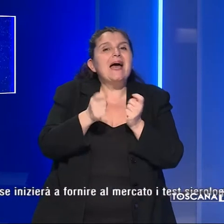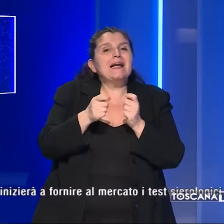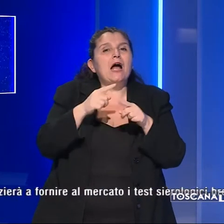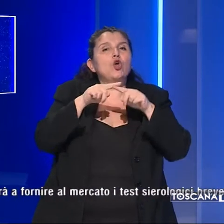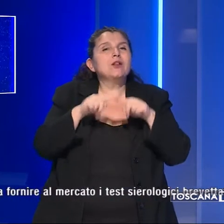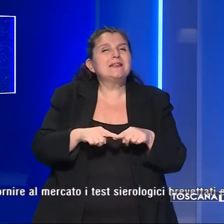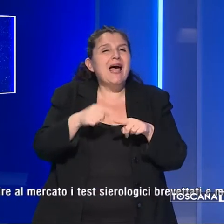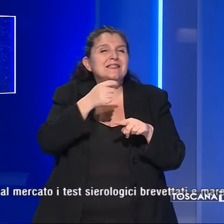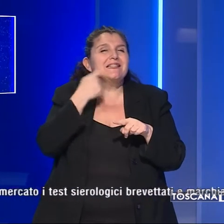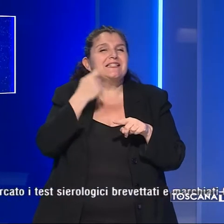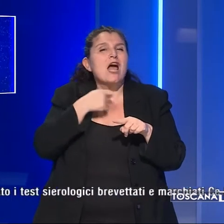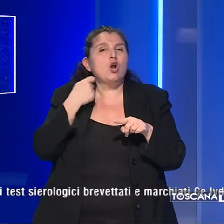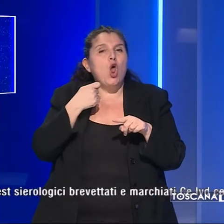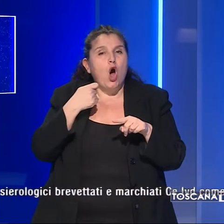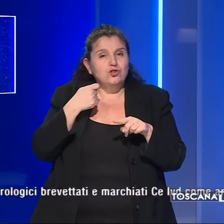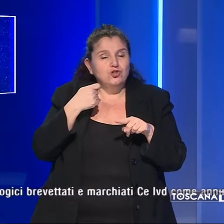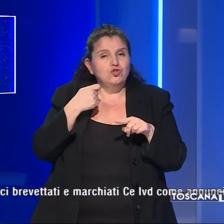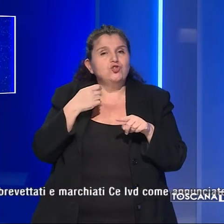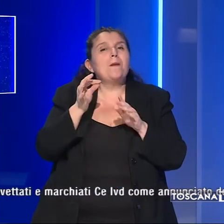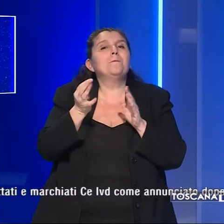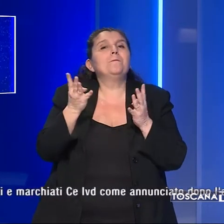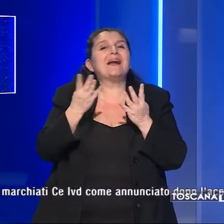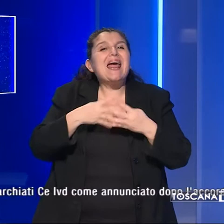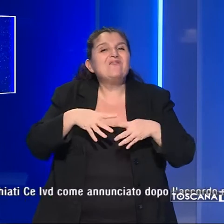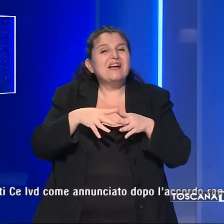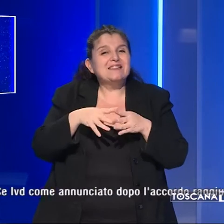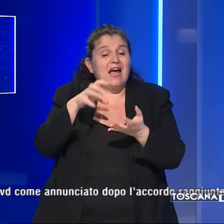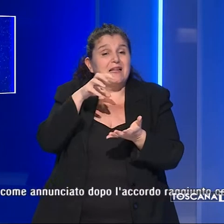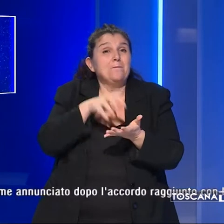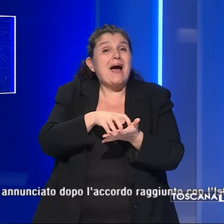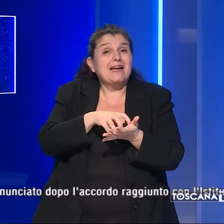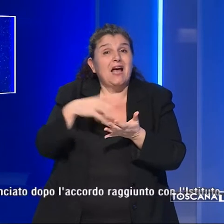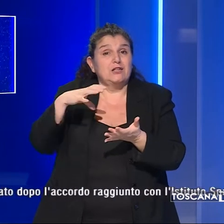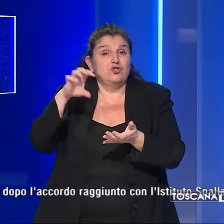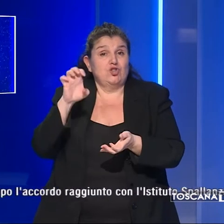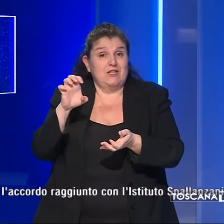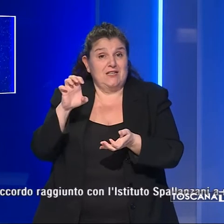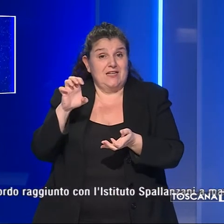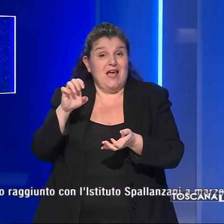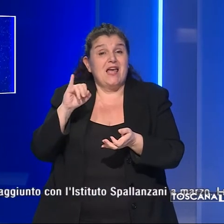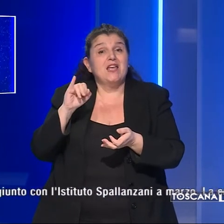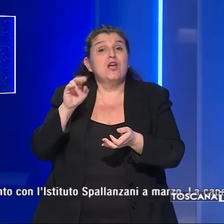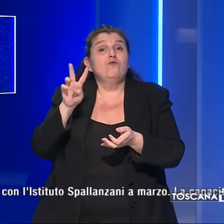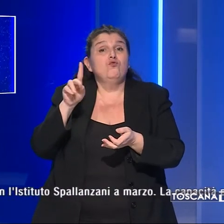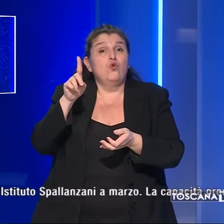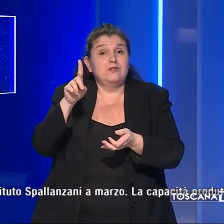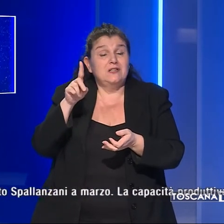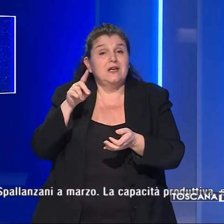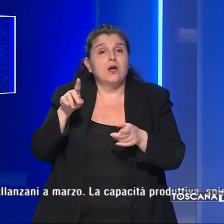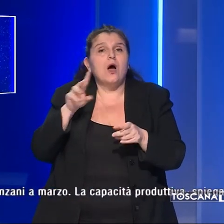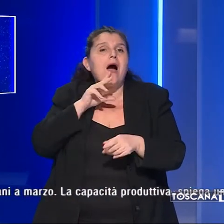test sierologici brevettati e marchiati CE-IVD, come